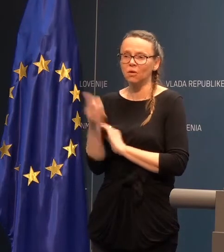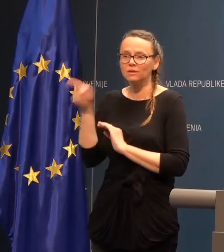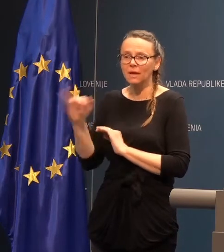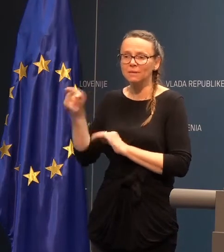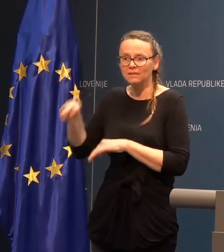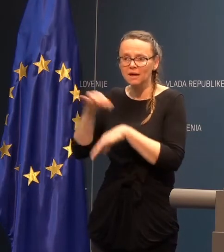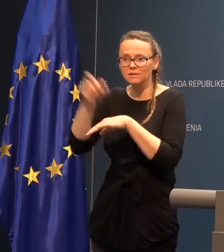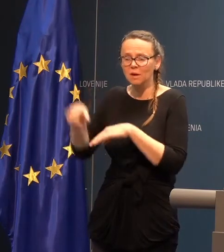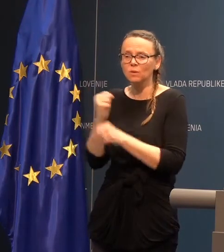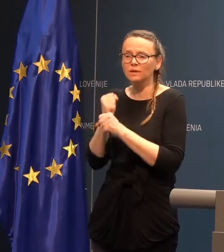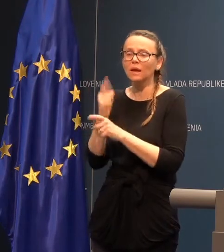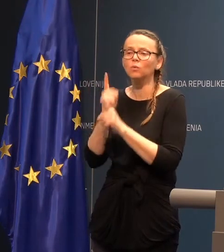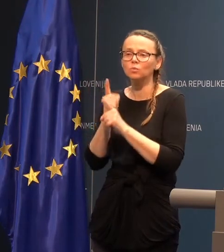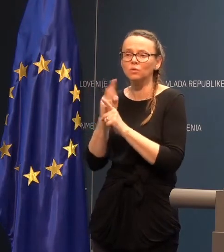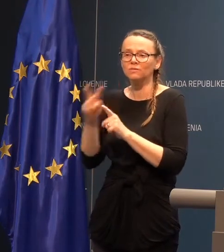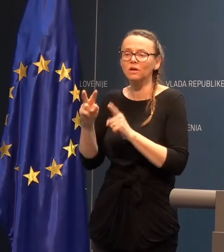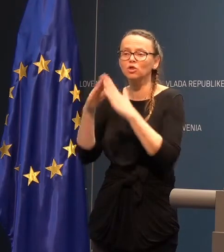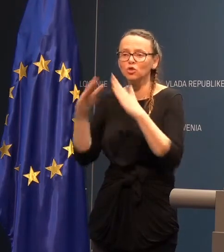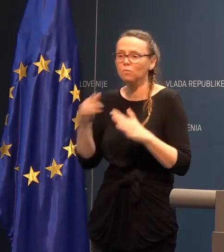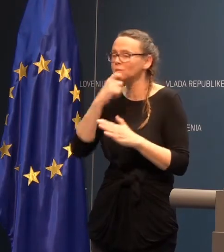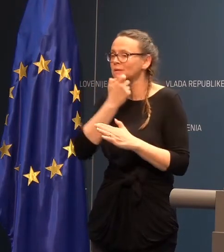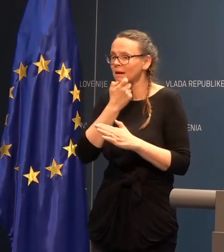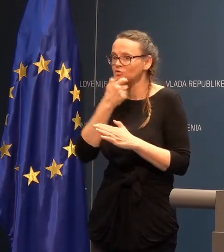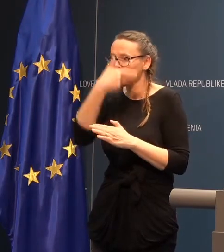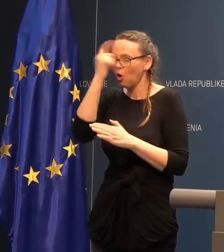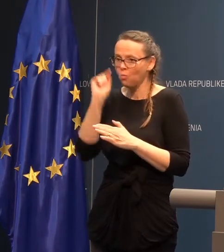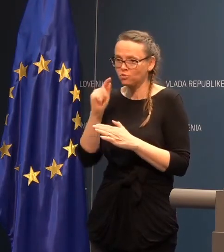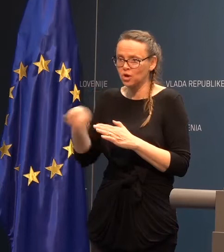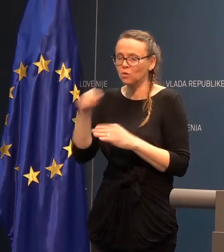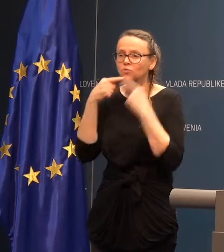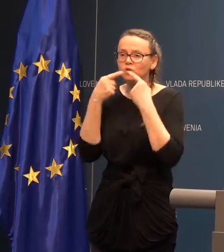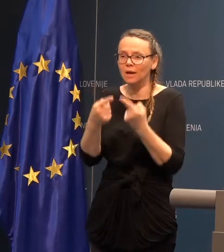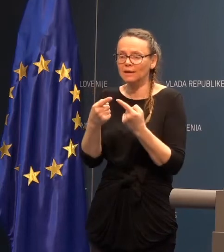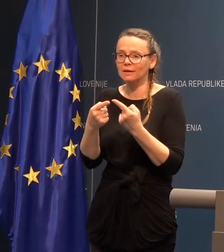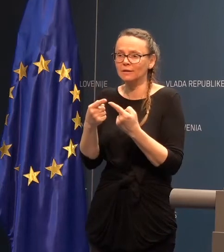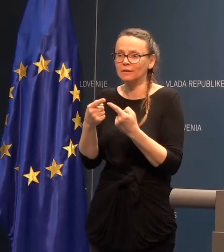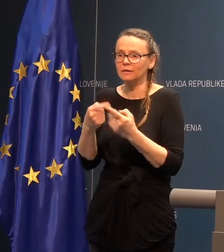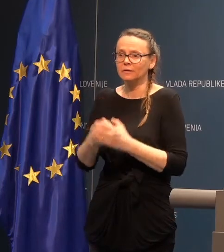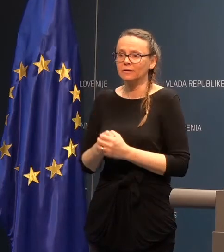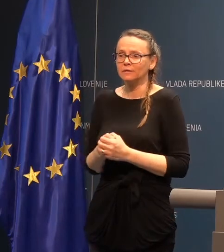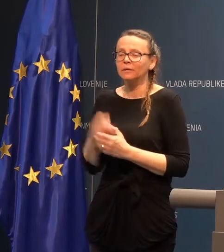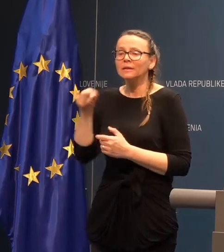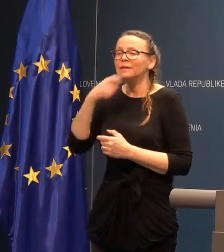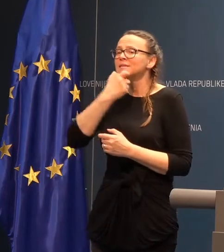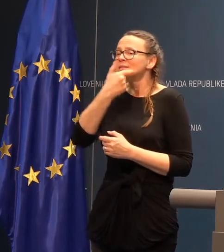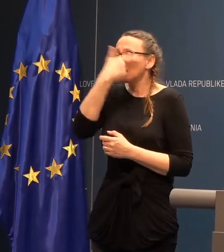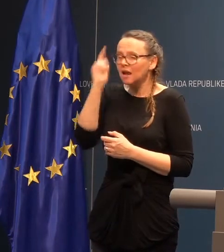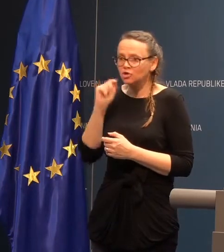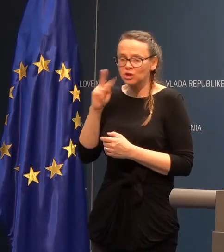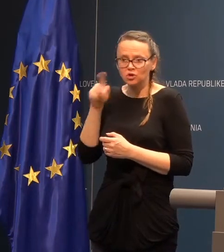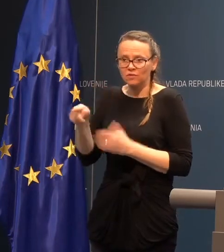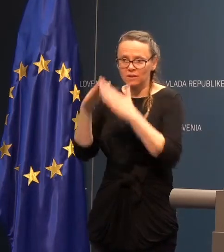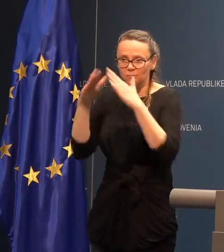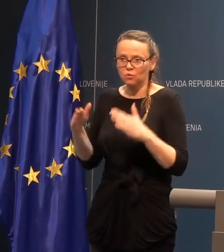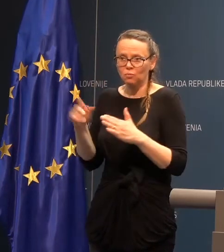tretatrovnik delal tudi v domu starejših občanov. Rekli smo mi, da ti starejši občani, ki so v tem